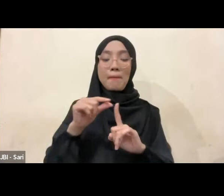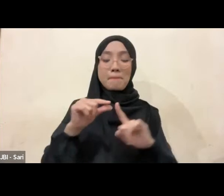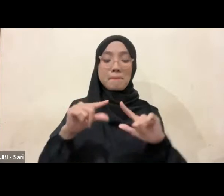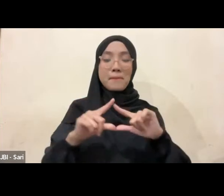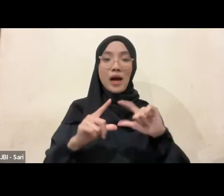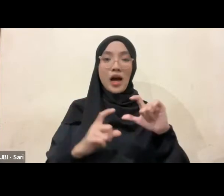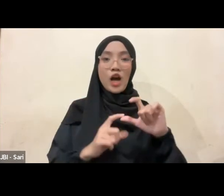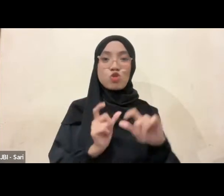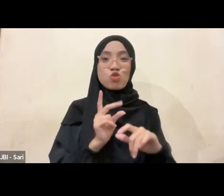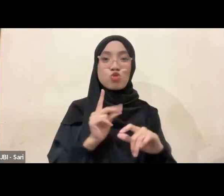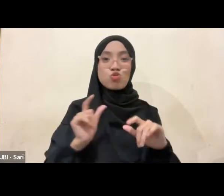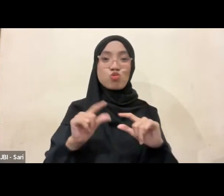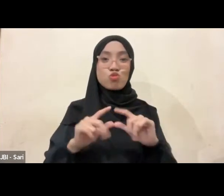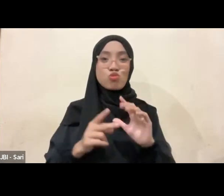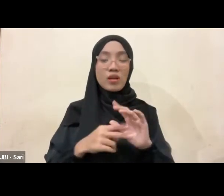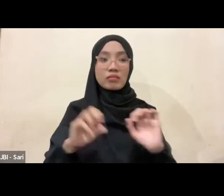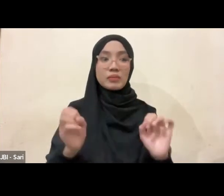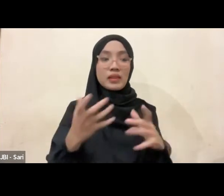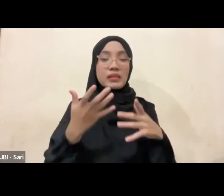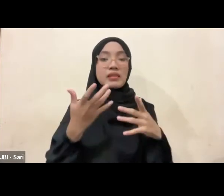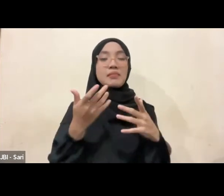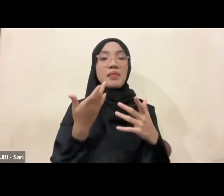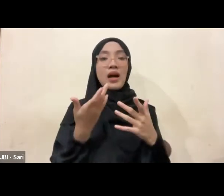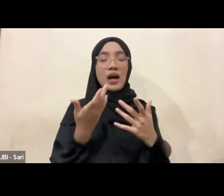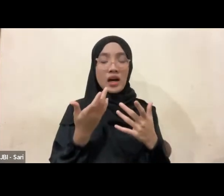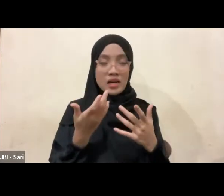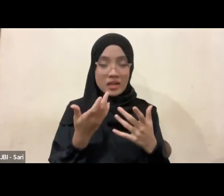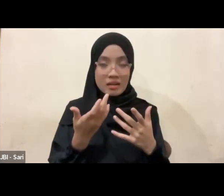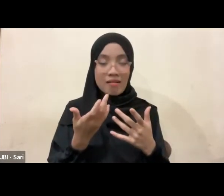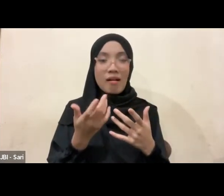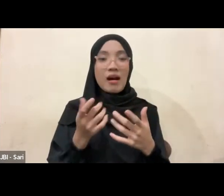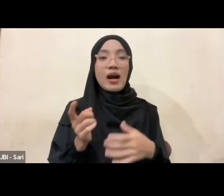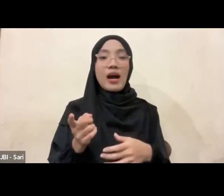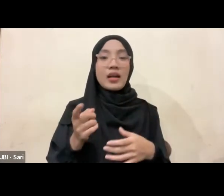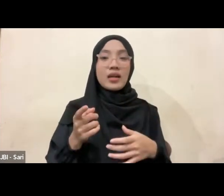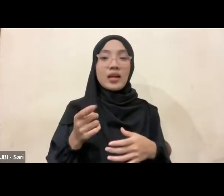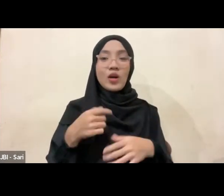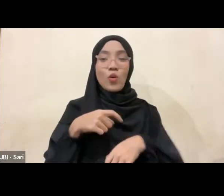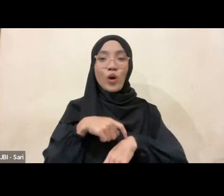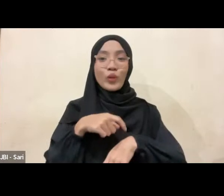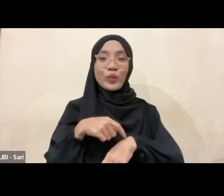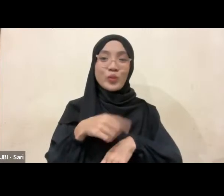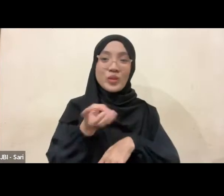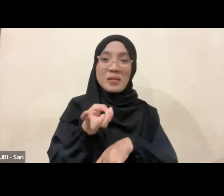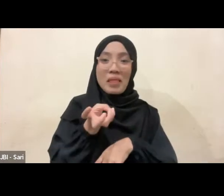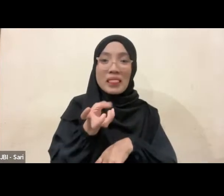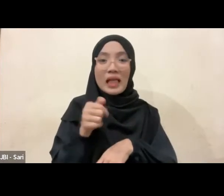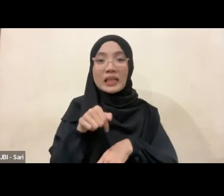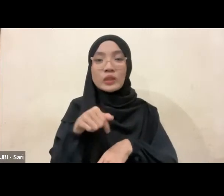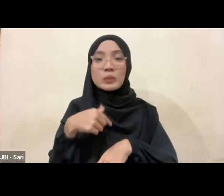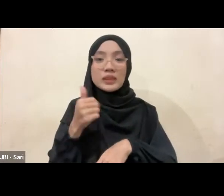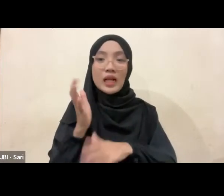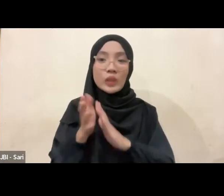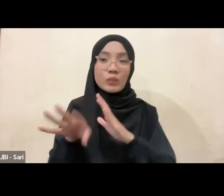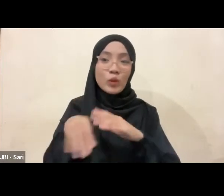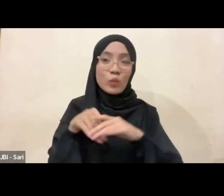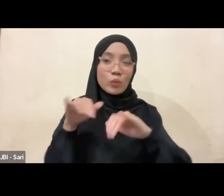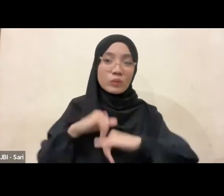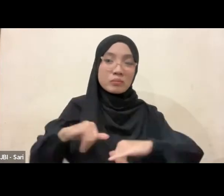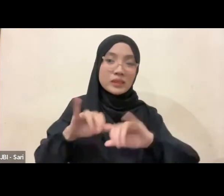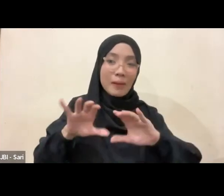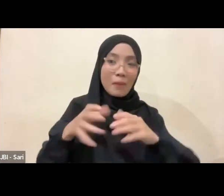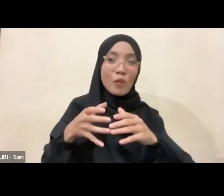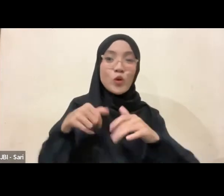tiba-tiba di jalan dan menyempatkan waktu sebentar untuk bisa berkumpul, bergabung,